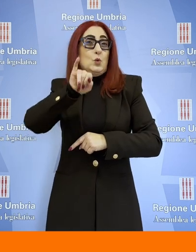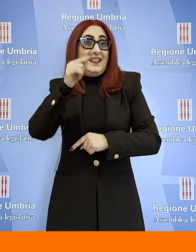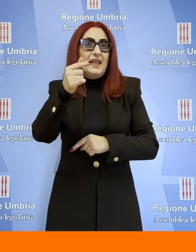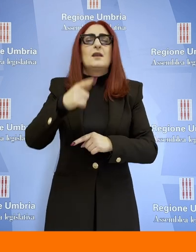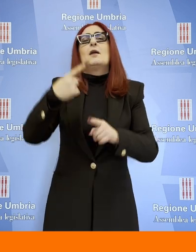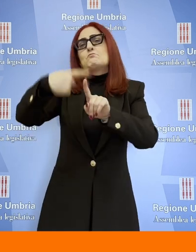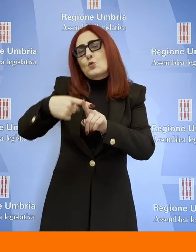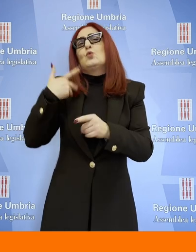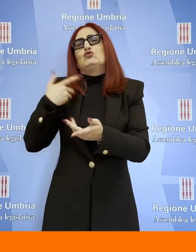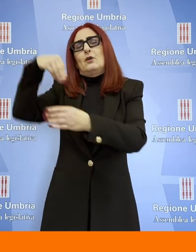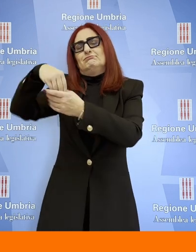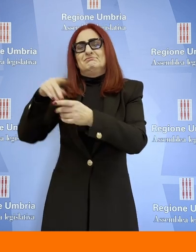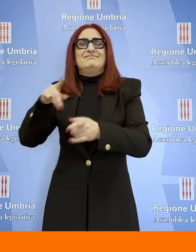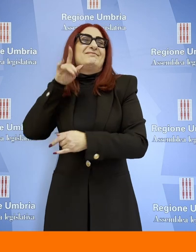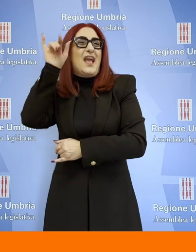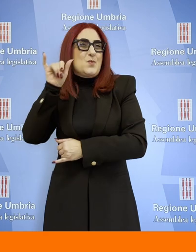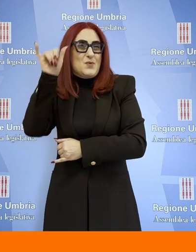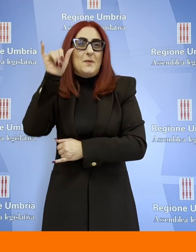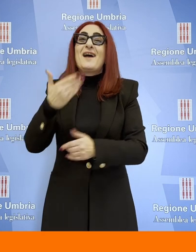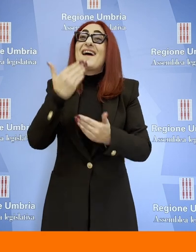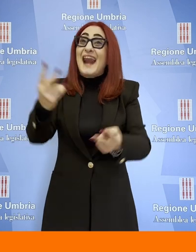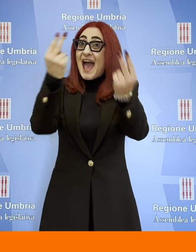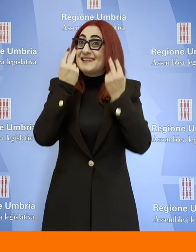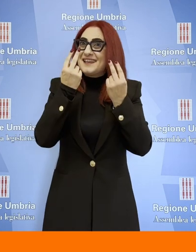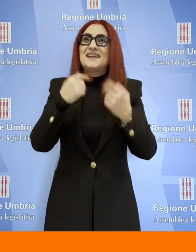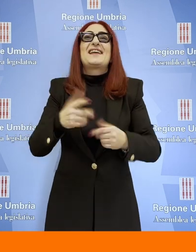Grazie per la vostra attenzione e arrivederci.